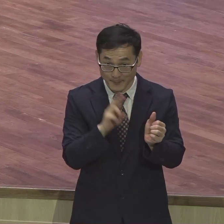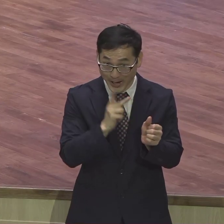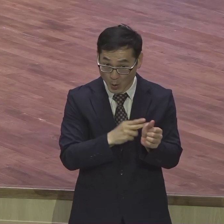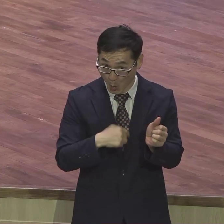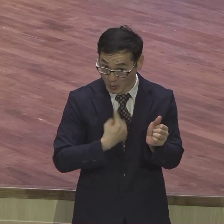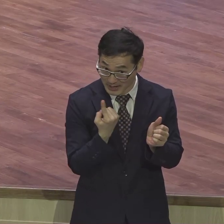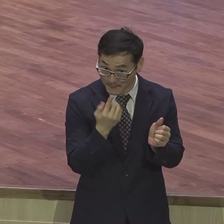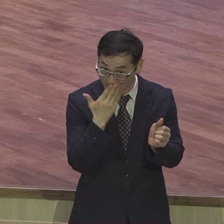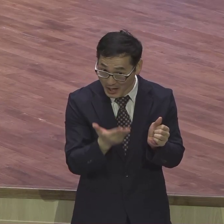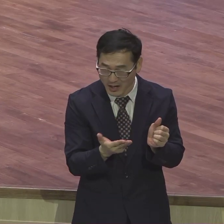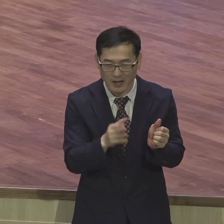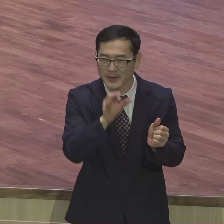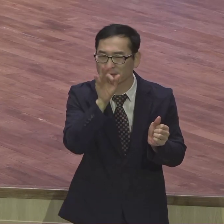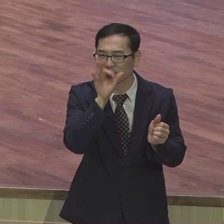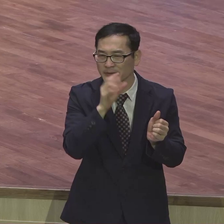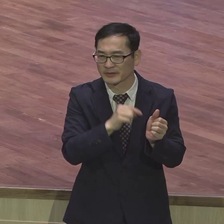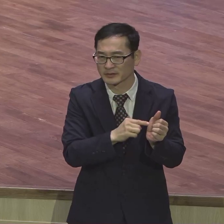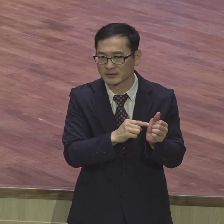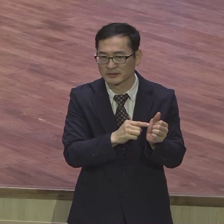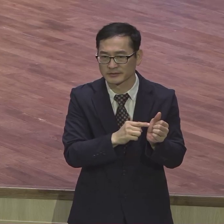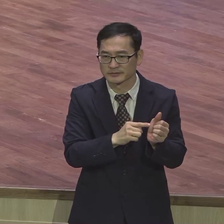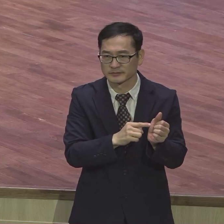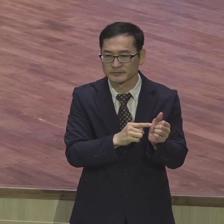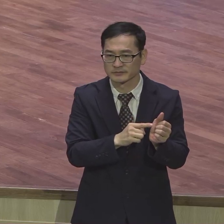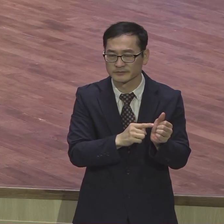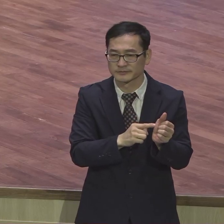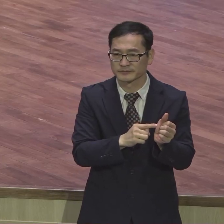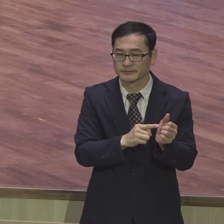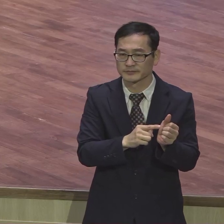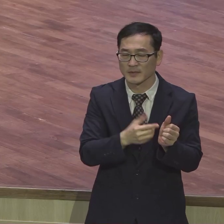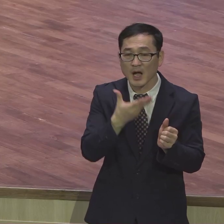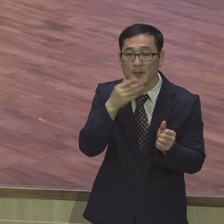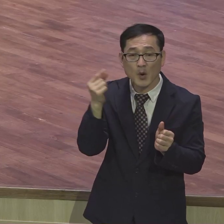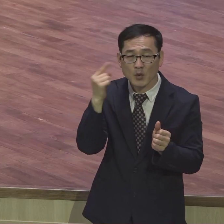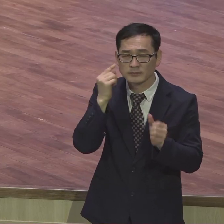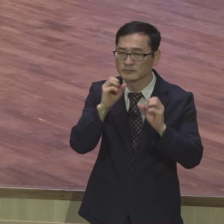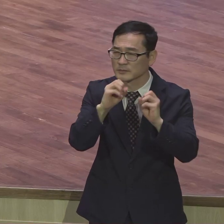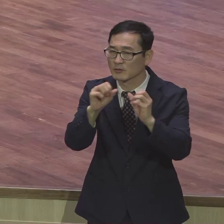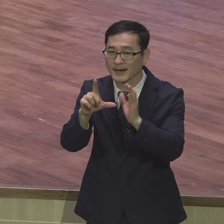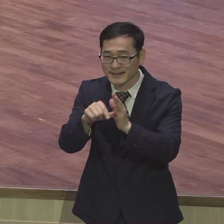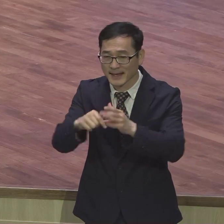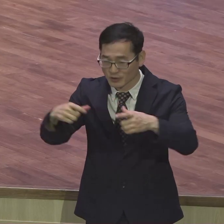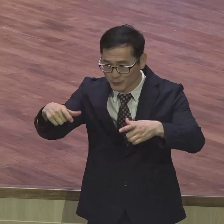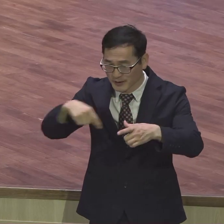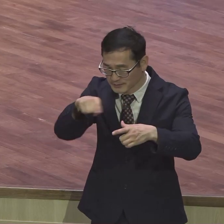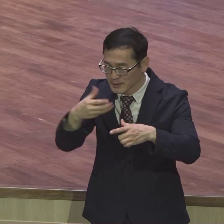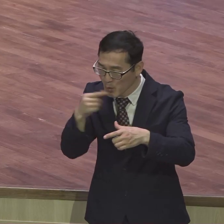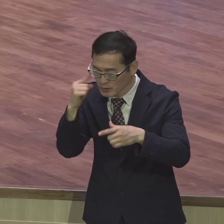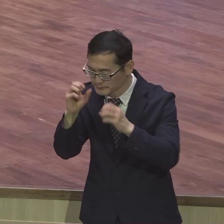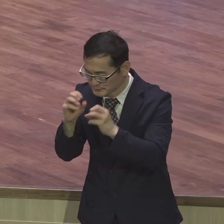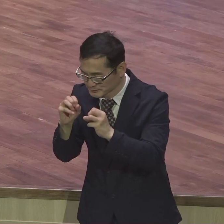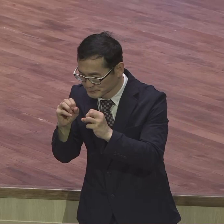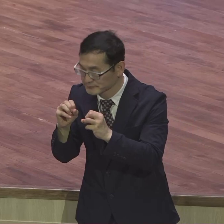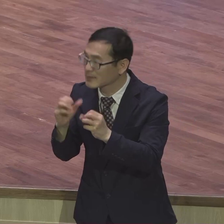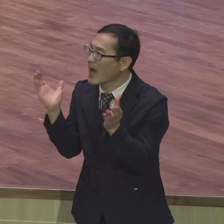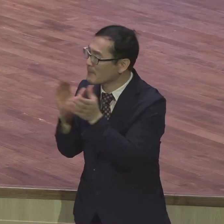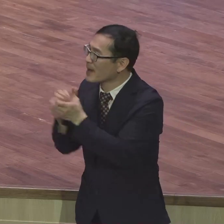아니었습니다 바울이 전략 요충지에 복음을 전가하면 그 주변 지역들은요 복음을 받은 사람들이 다 감당했어요